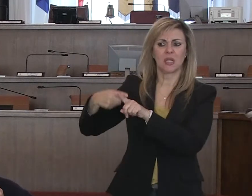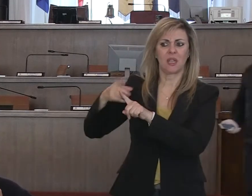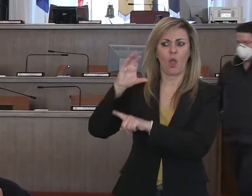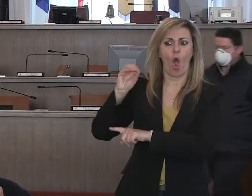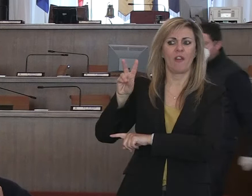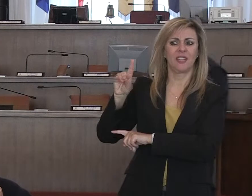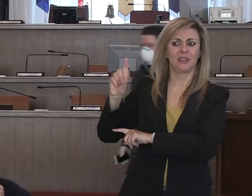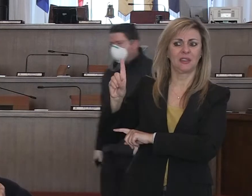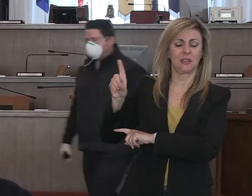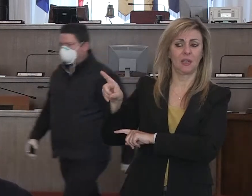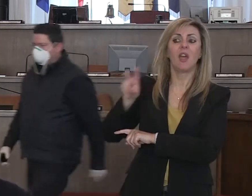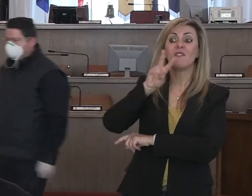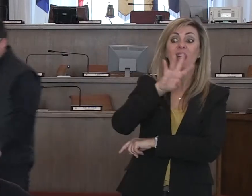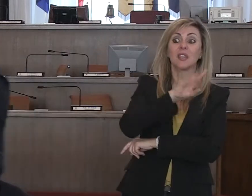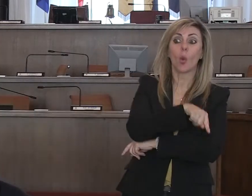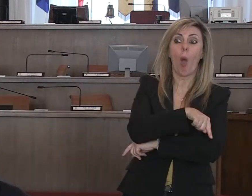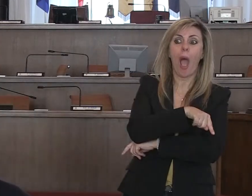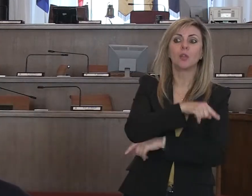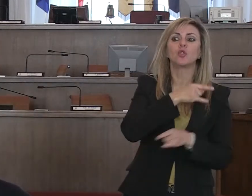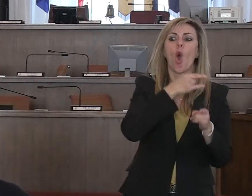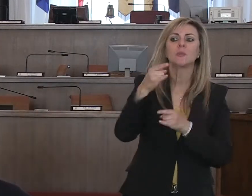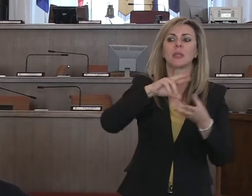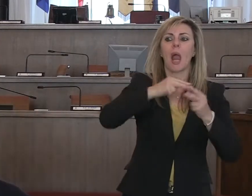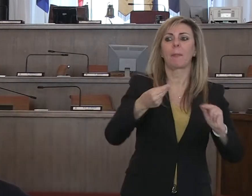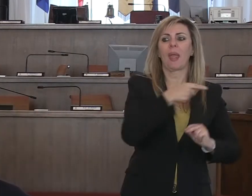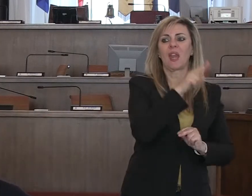ricoverati nell'ospedale di Pescara.